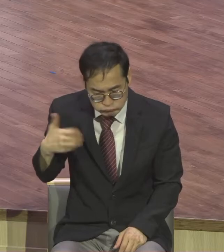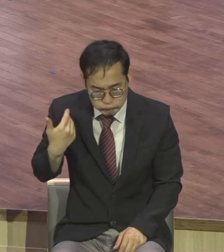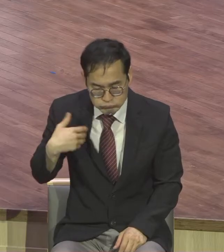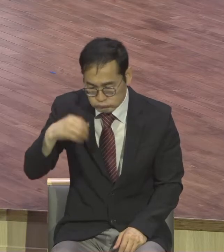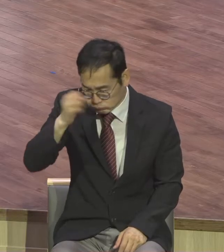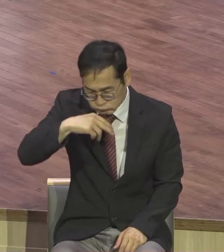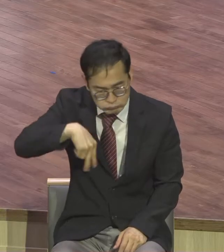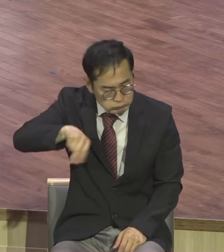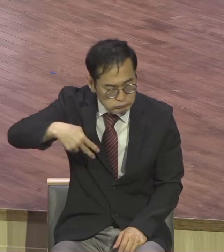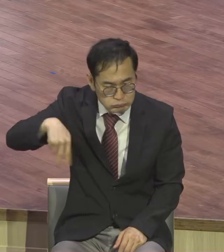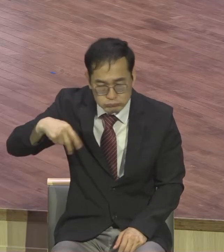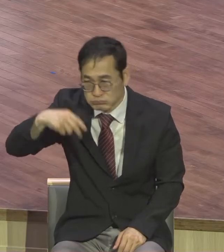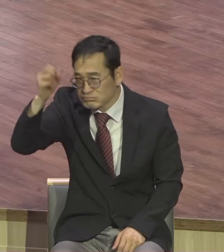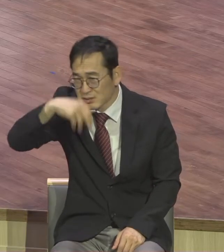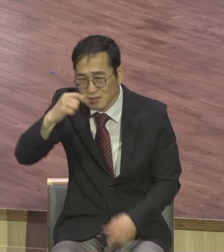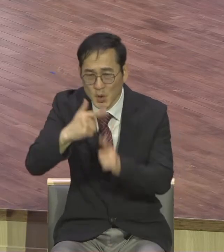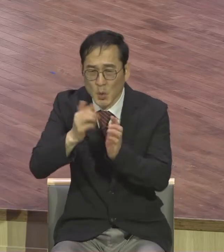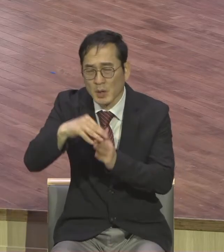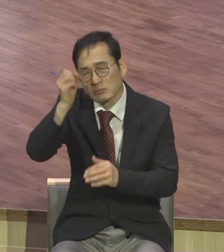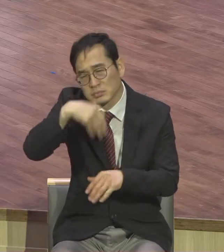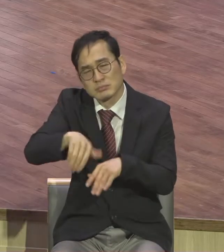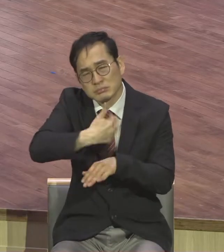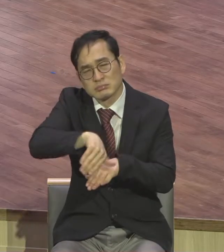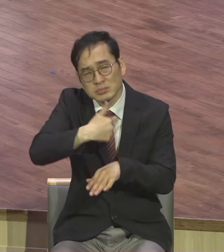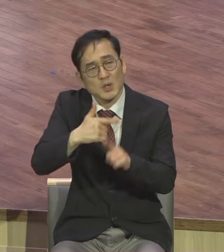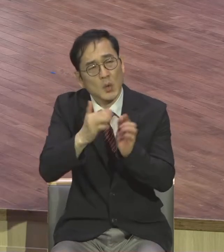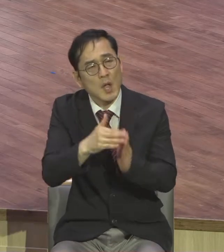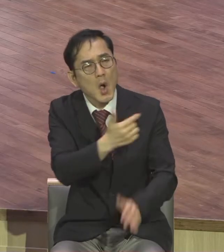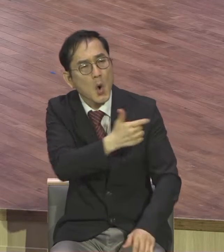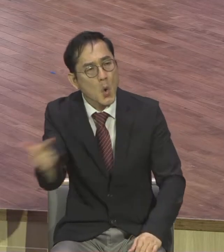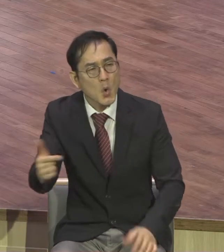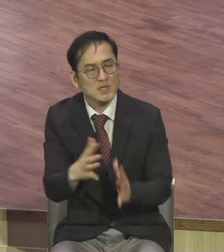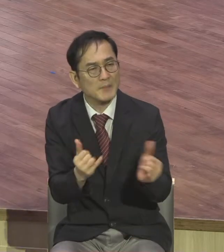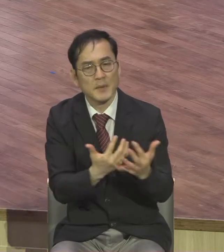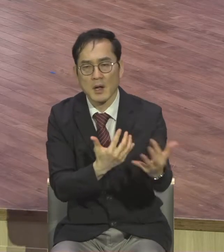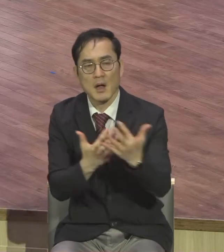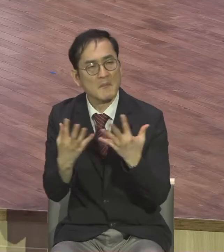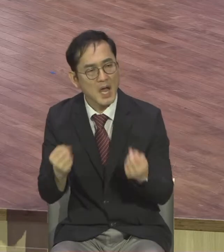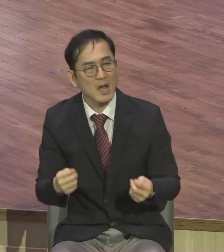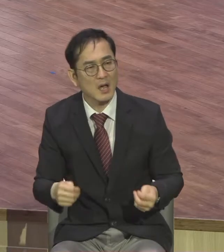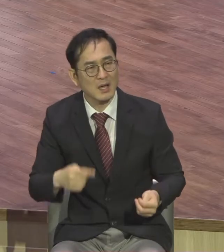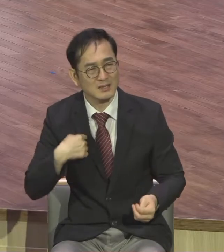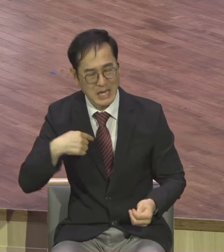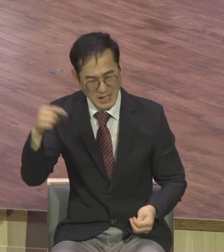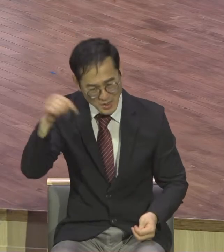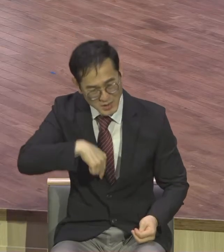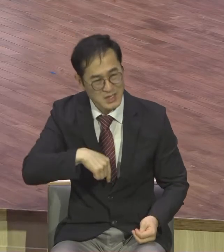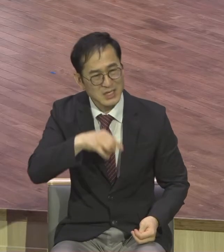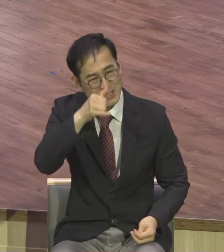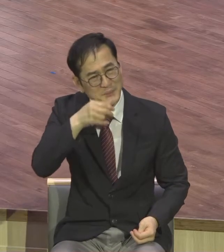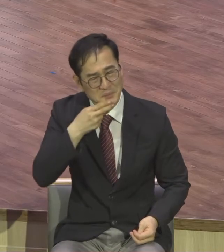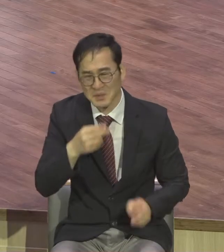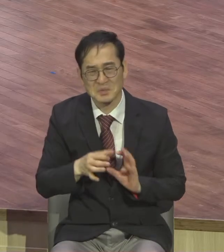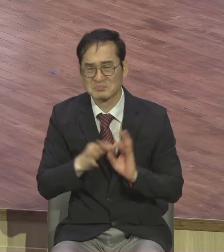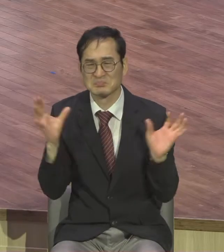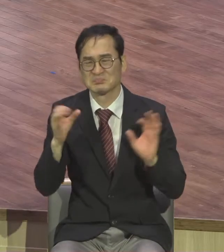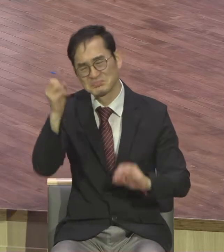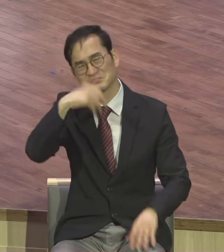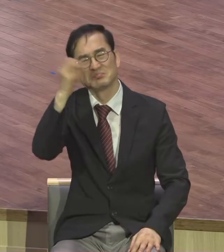참 그러니까 뭐 엄청 크네 뭐 아이고 사람도 많은데 내 같은 거 안에 있으나 없으나 뭐 덜 놀이 내가